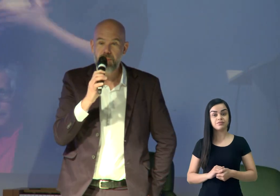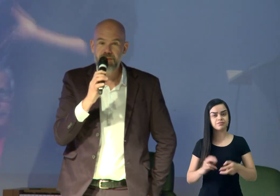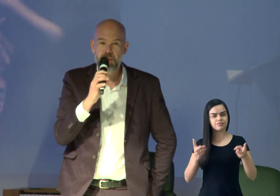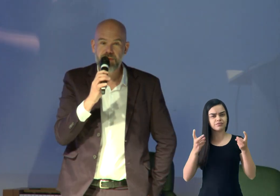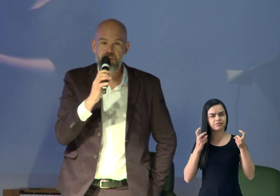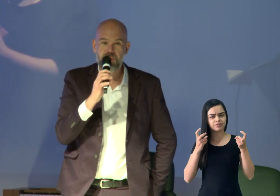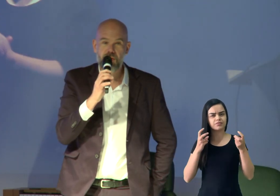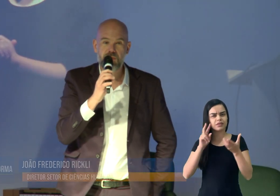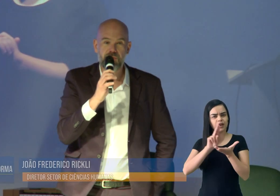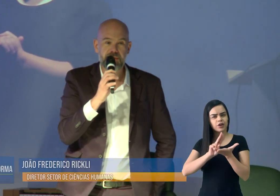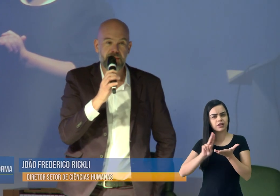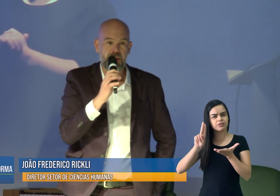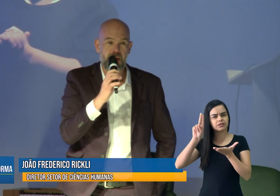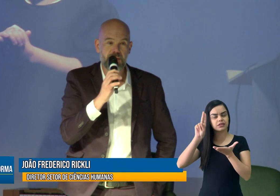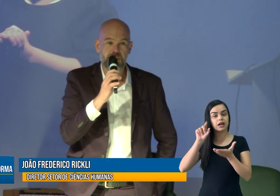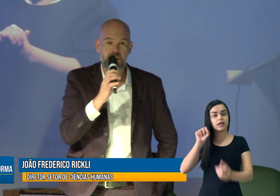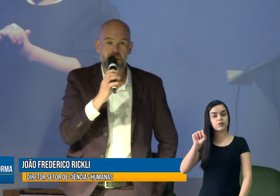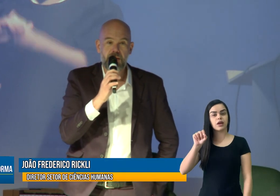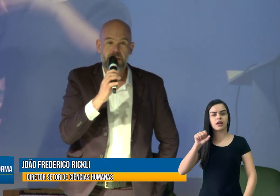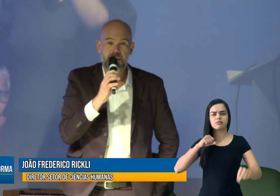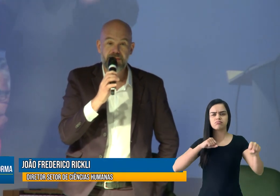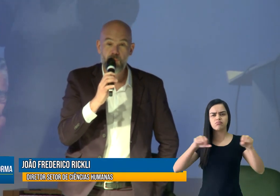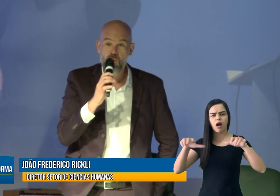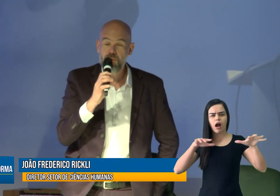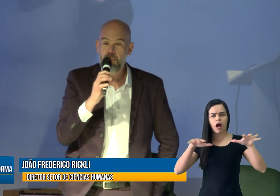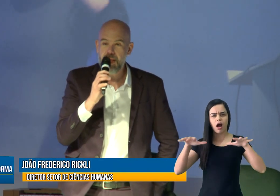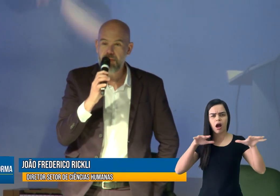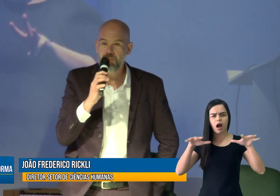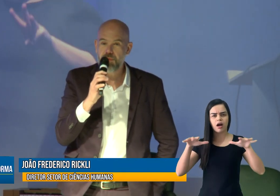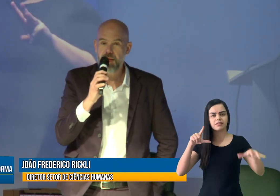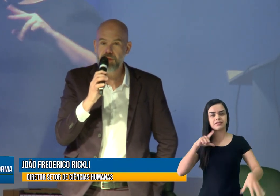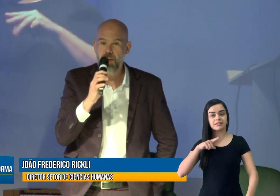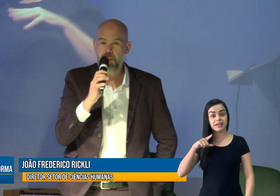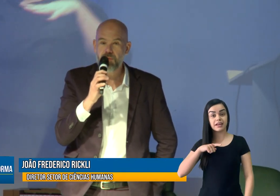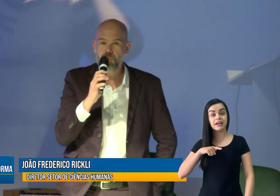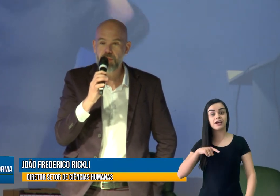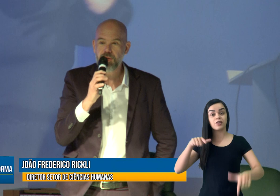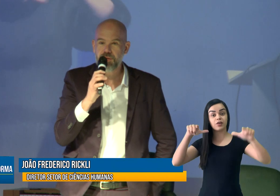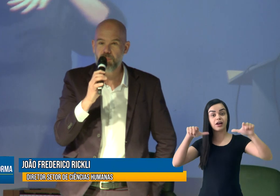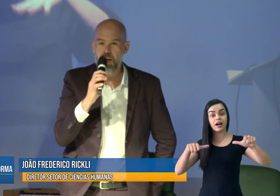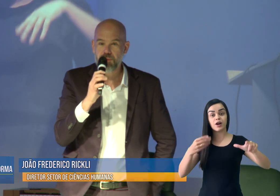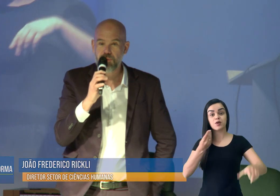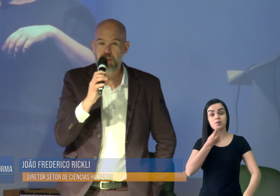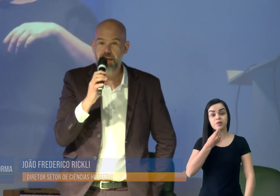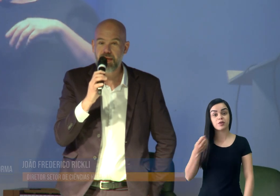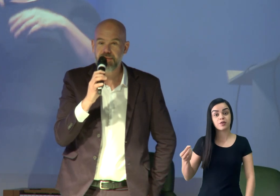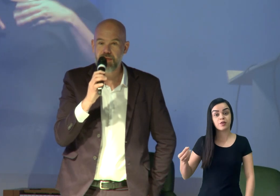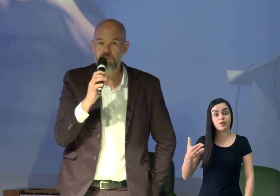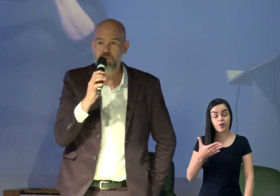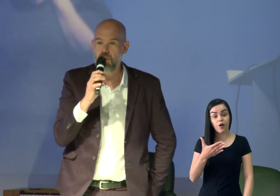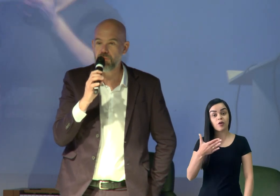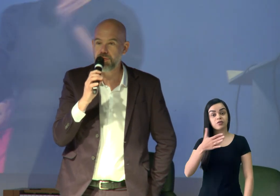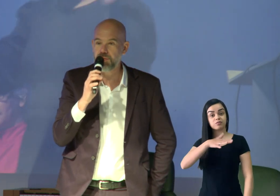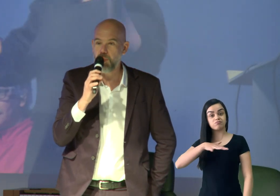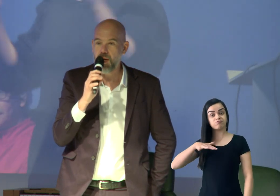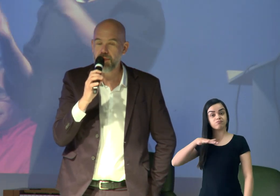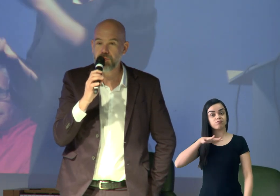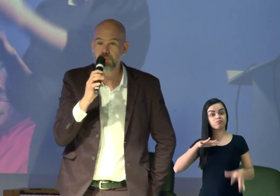perspectiva da universidade, esse movimento de abertura de espaços, de criação de novos espaços,